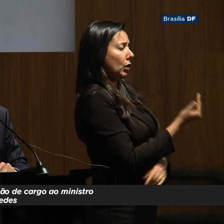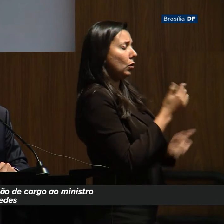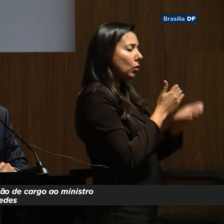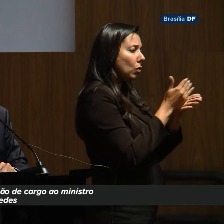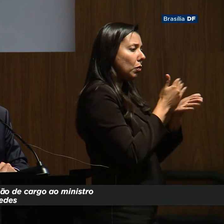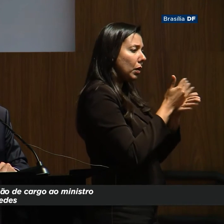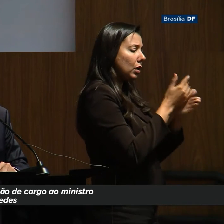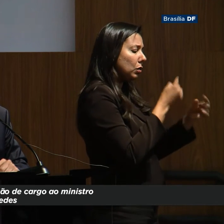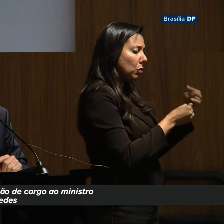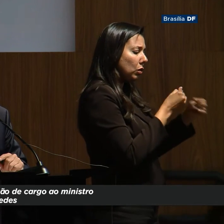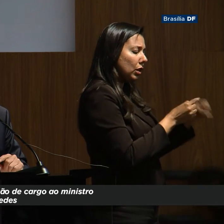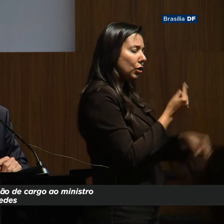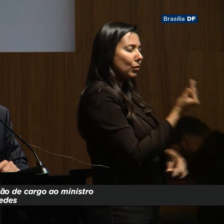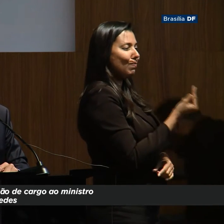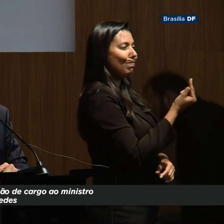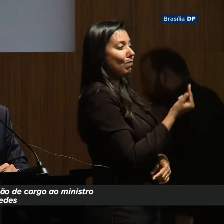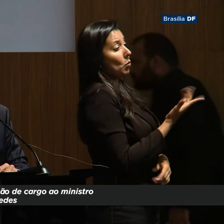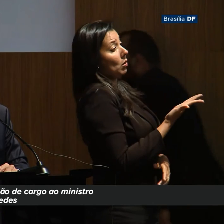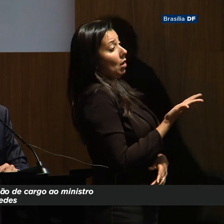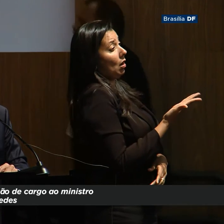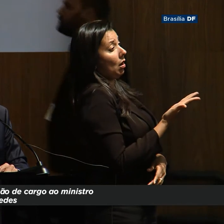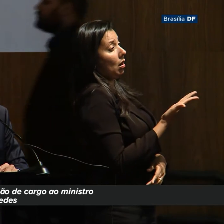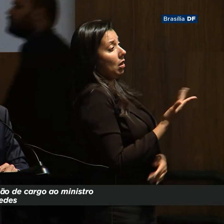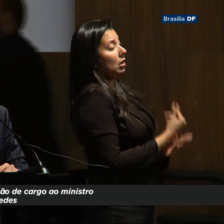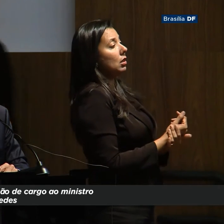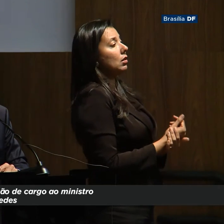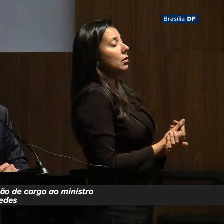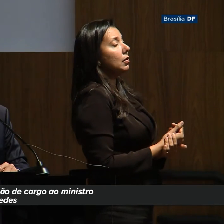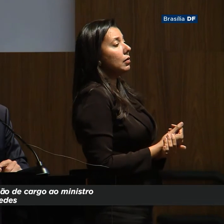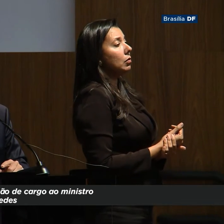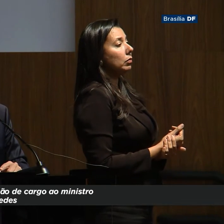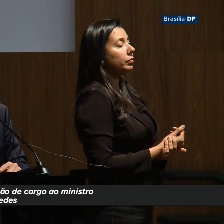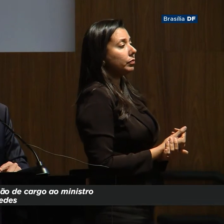início, politicamente isolado, contra o establishment,